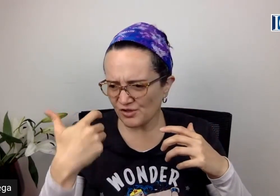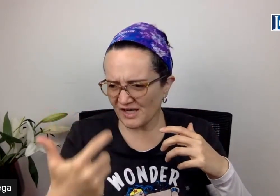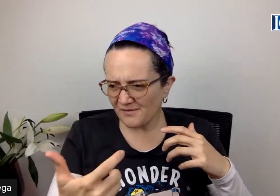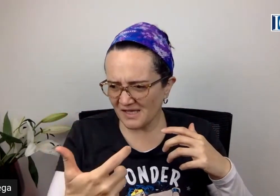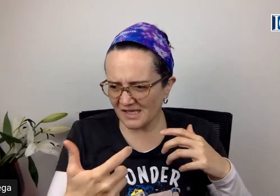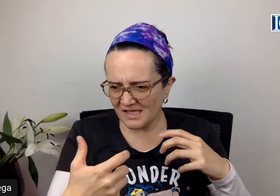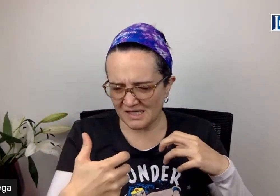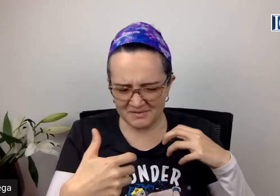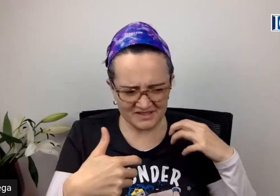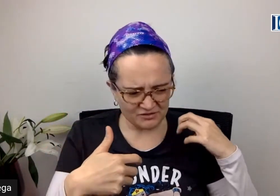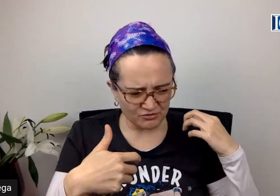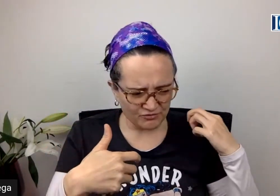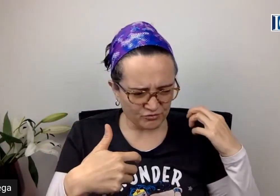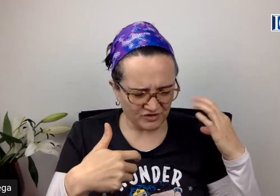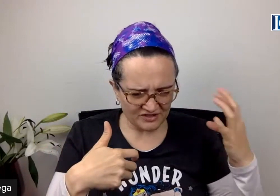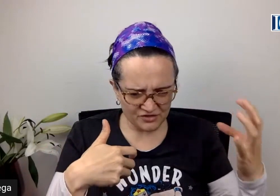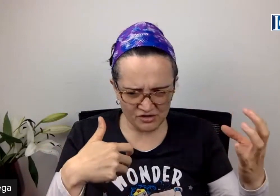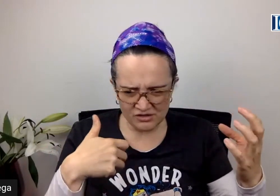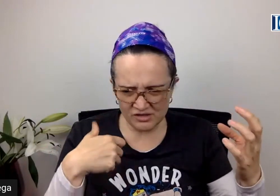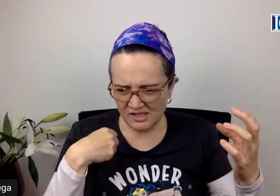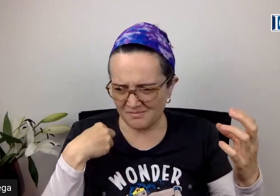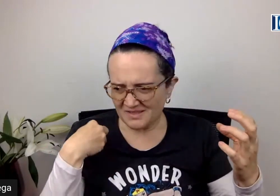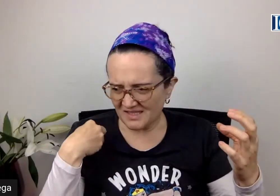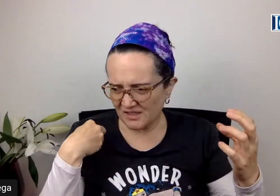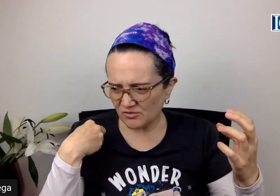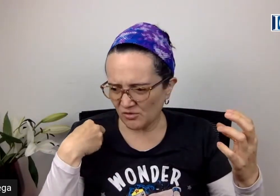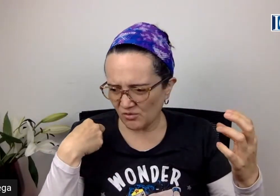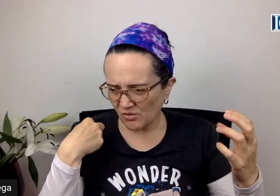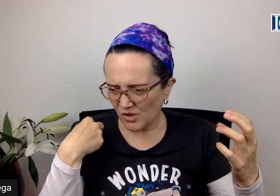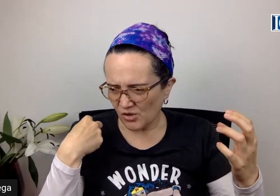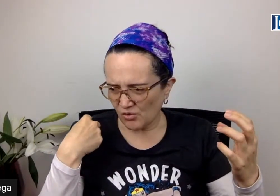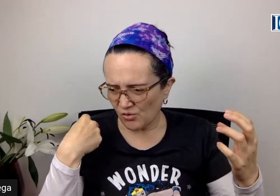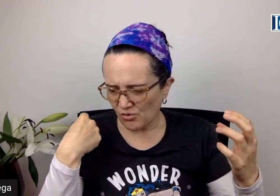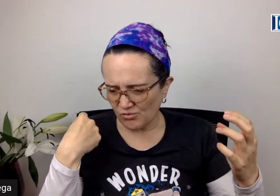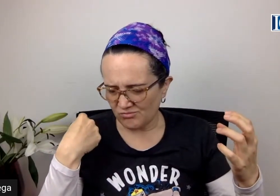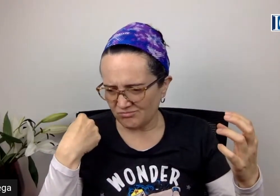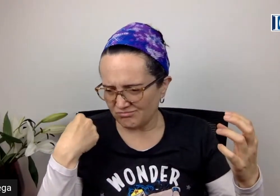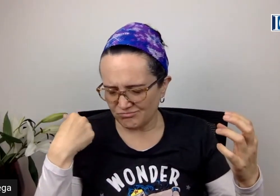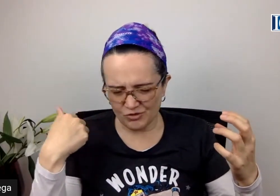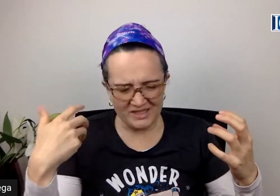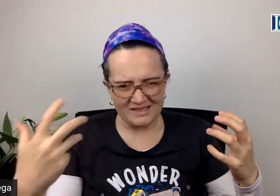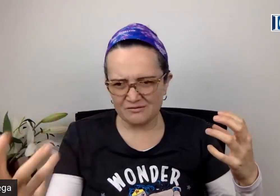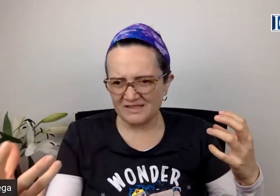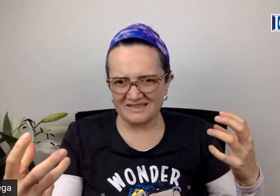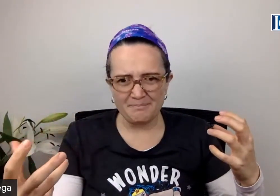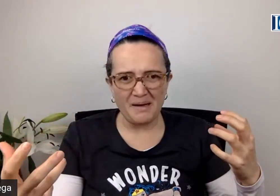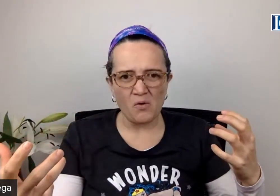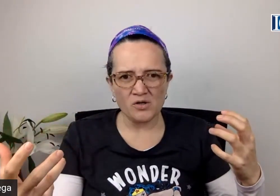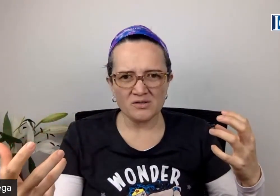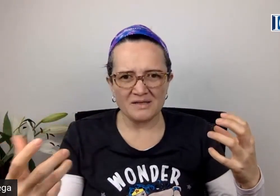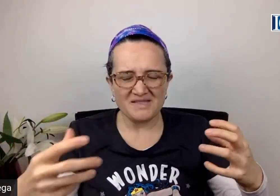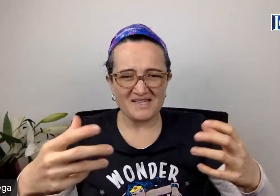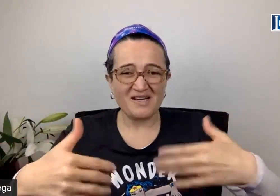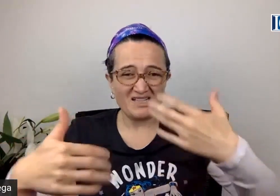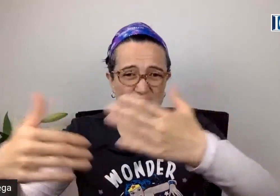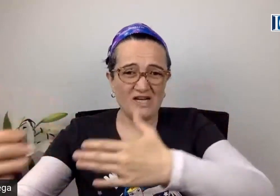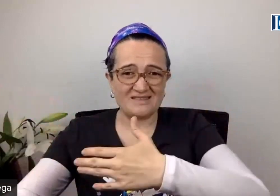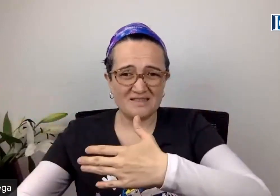rabia, me siento con frustración, me siento con este pavor que me lleva a reaccionar de esta